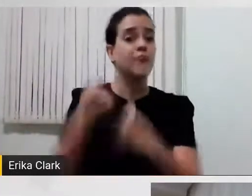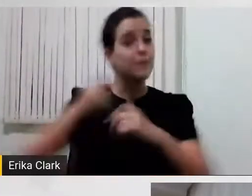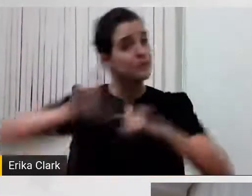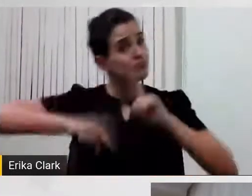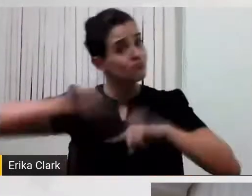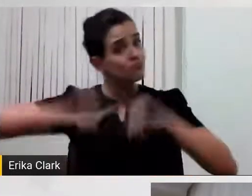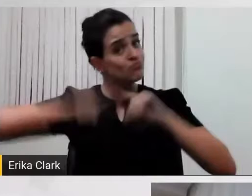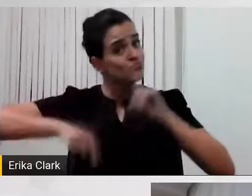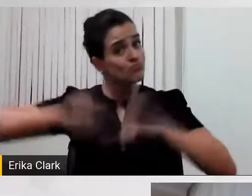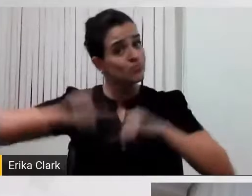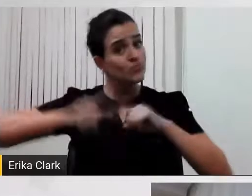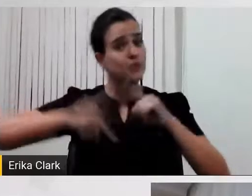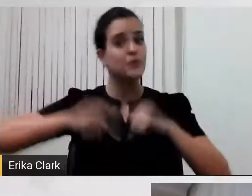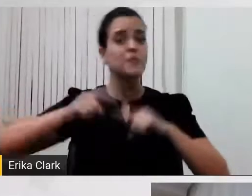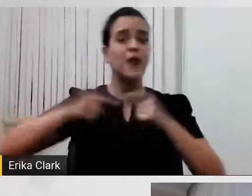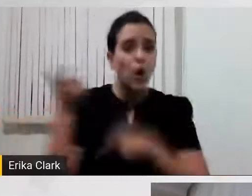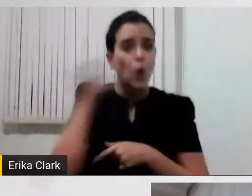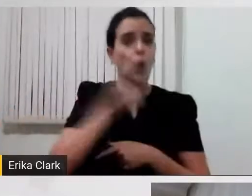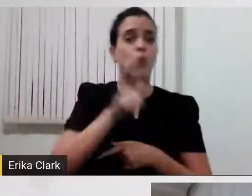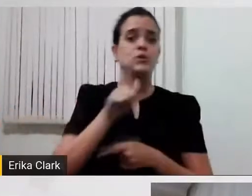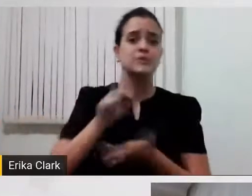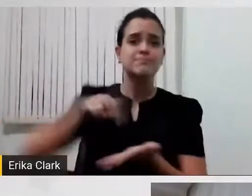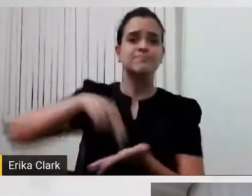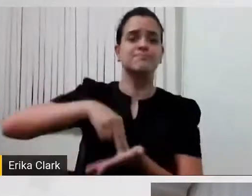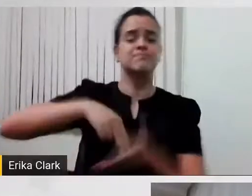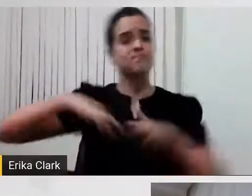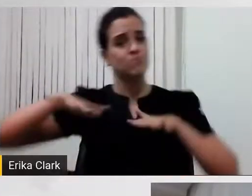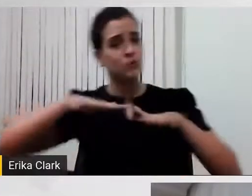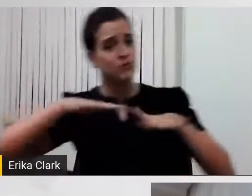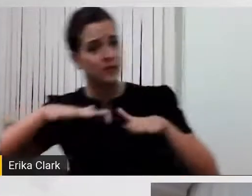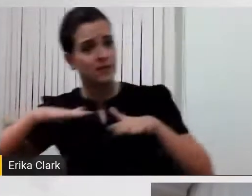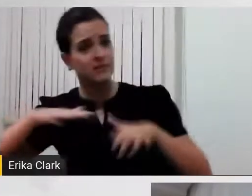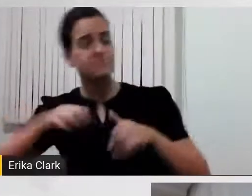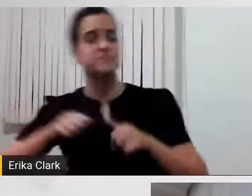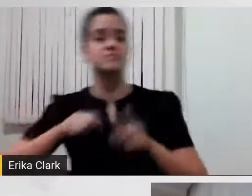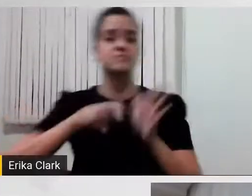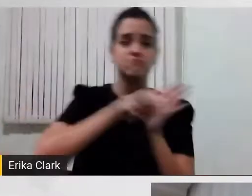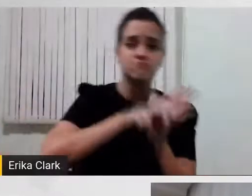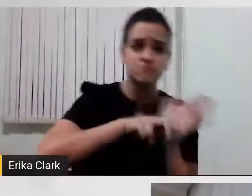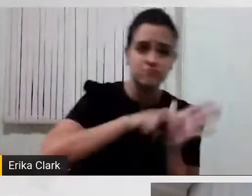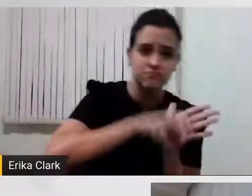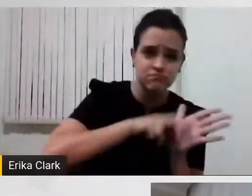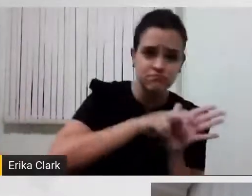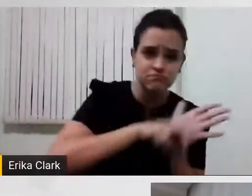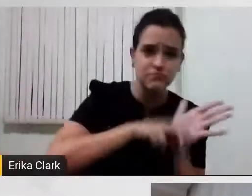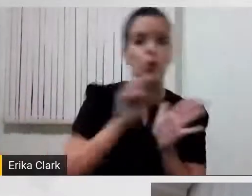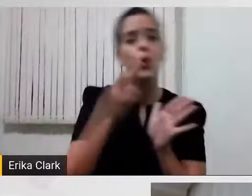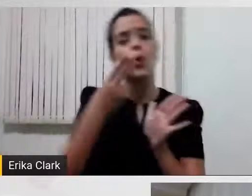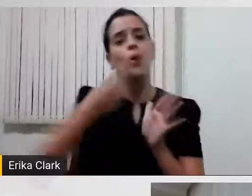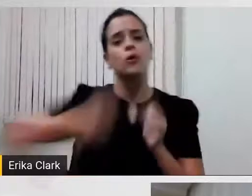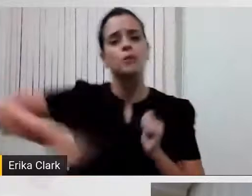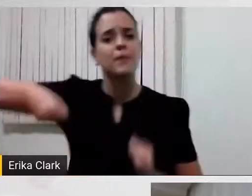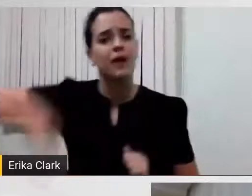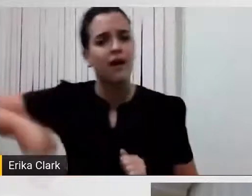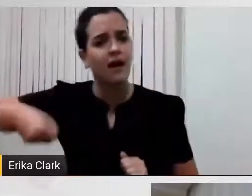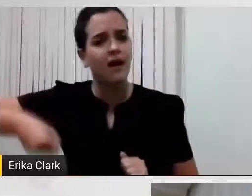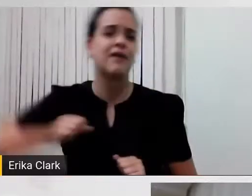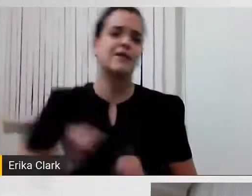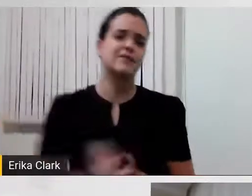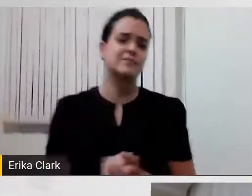a transferência, a mobilidade, a cadeira de rodas, ou uma bengala. Então, a gente